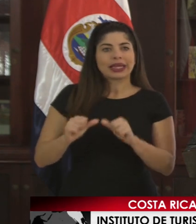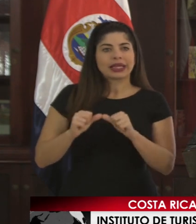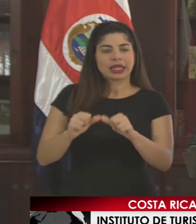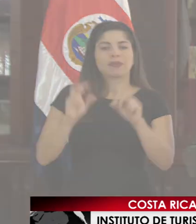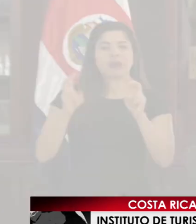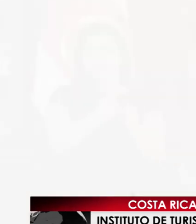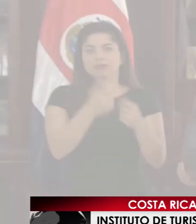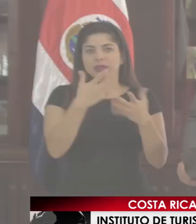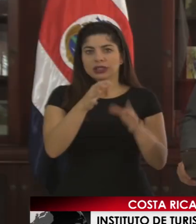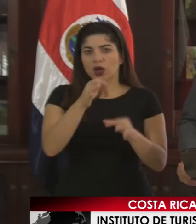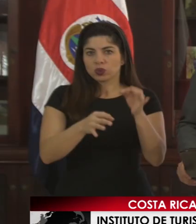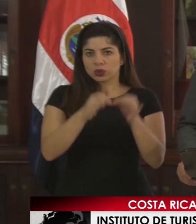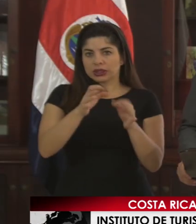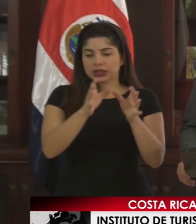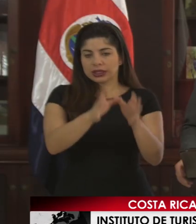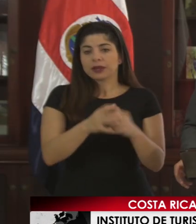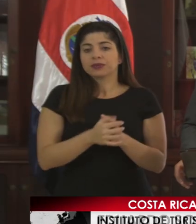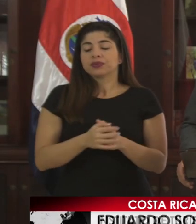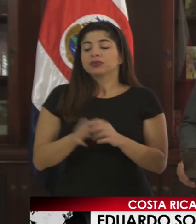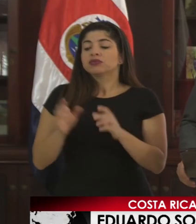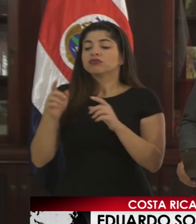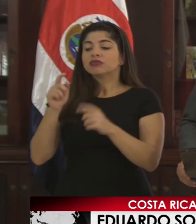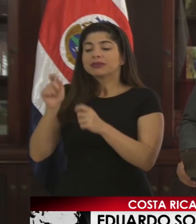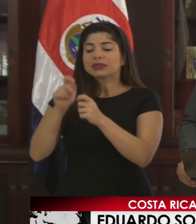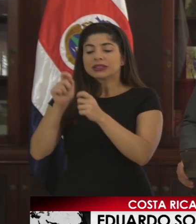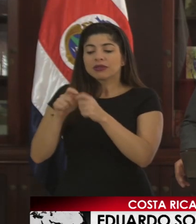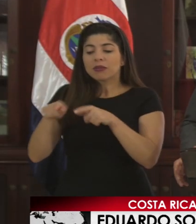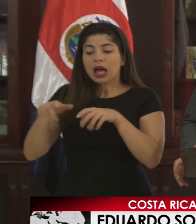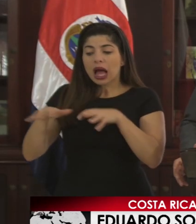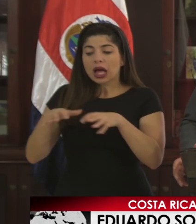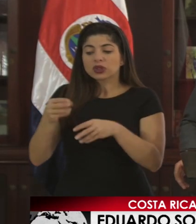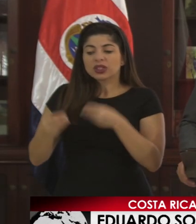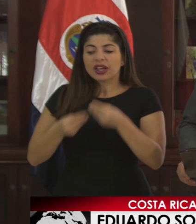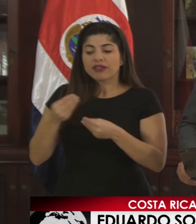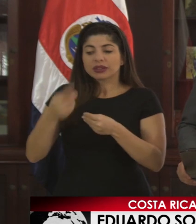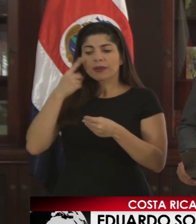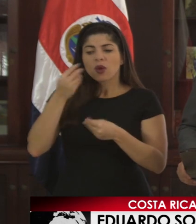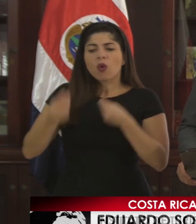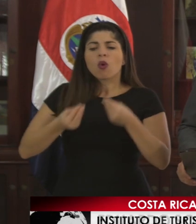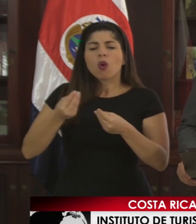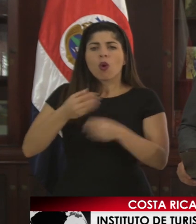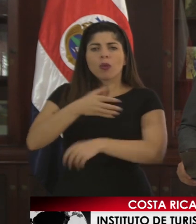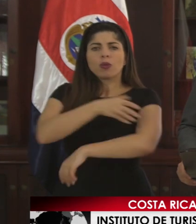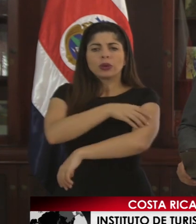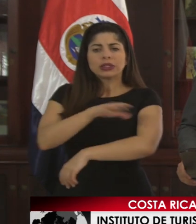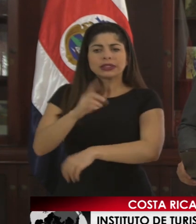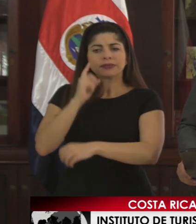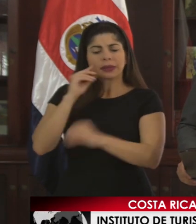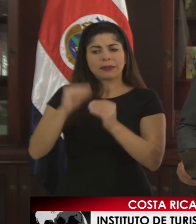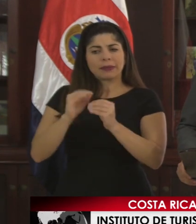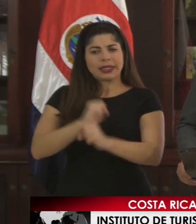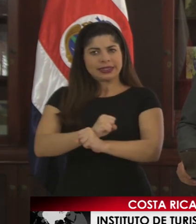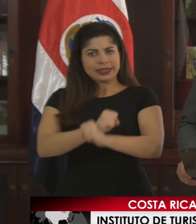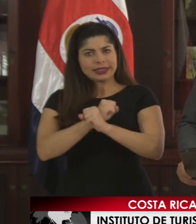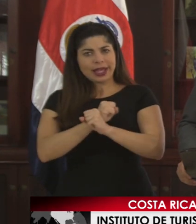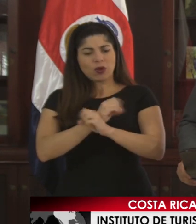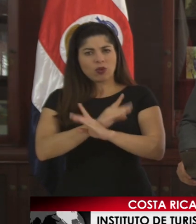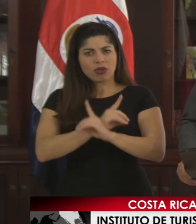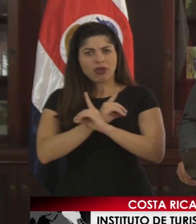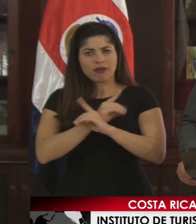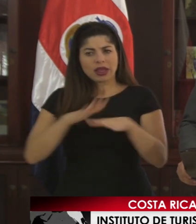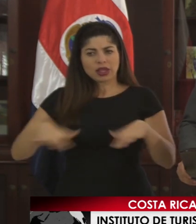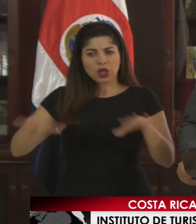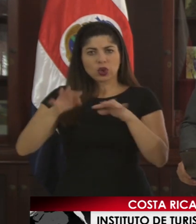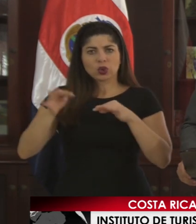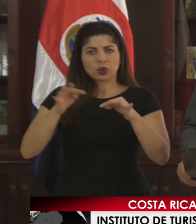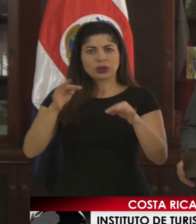seguridad turístico. Concretamente sobre las acciones que vamos a desarrollar para fortalecer la seguridad en las zonas turísticas, el primer punto que vamos a realizar